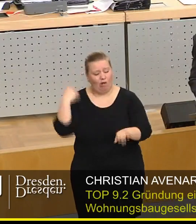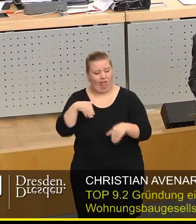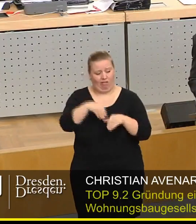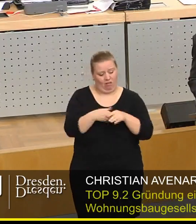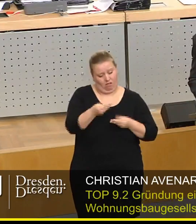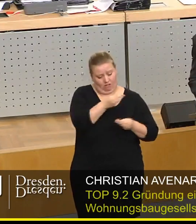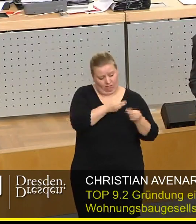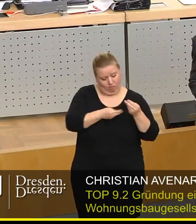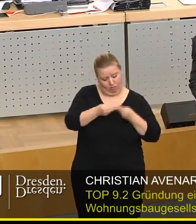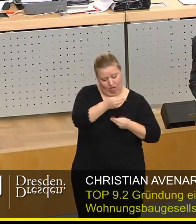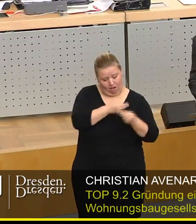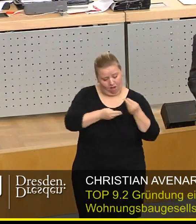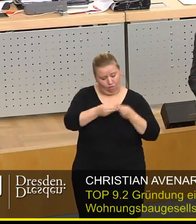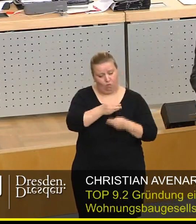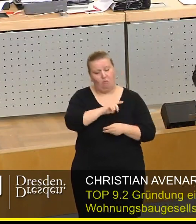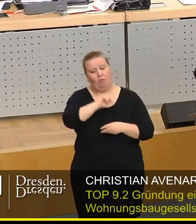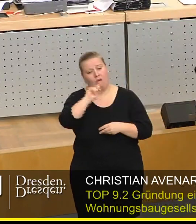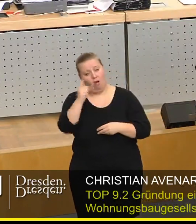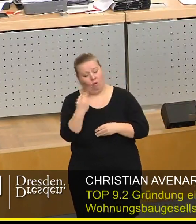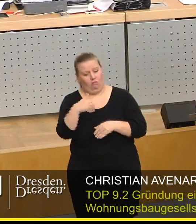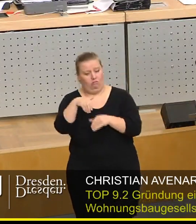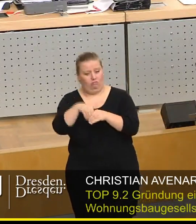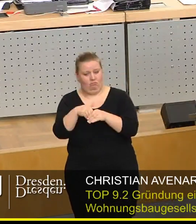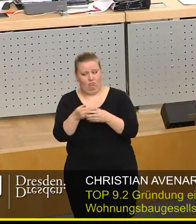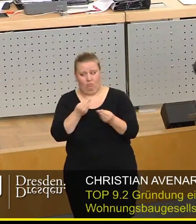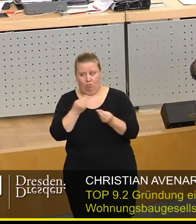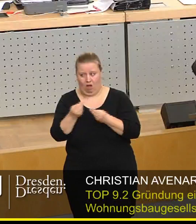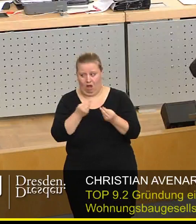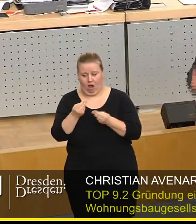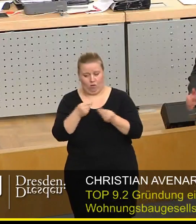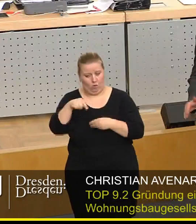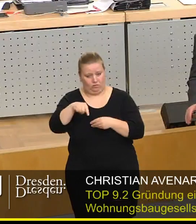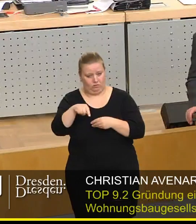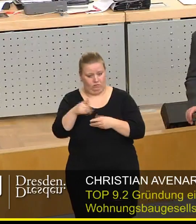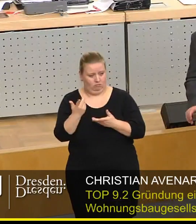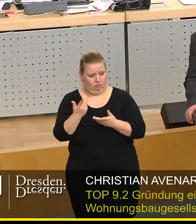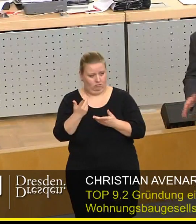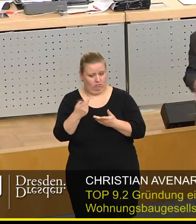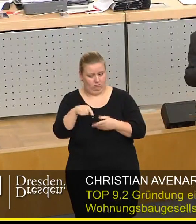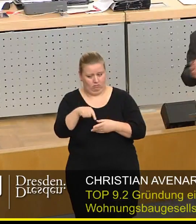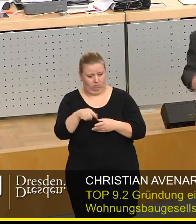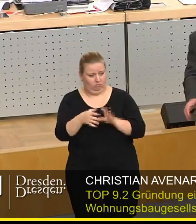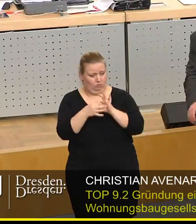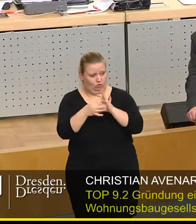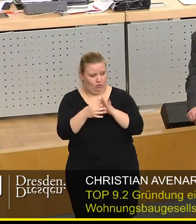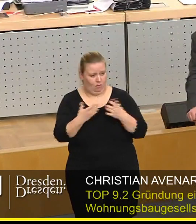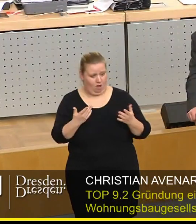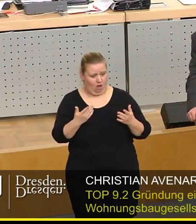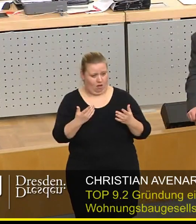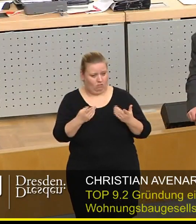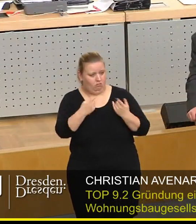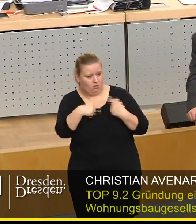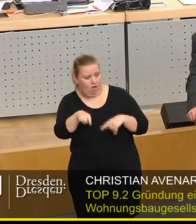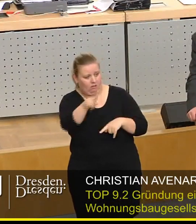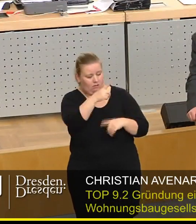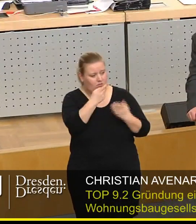Beratung war, aber auch einer internen Beratung, die wir nach außen in dem Zusammenhängen, in denen wir mit anderen